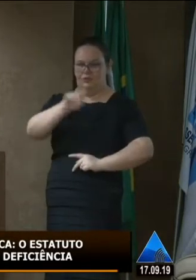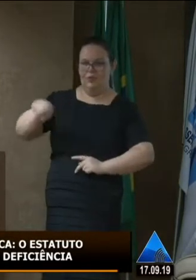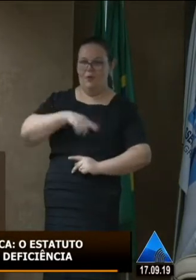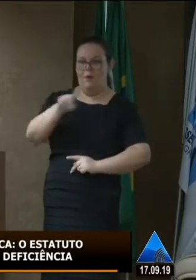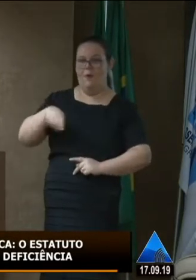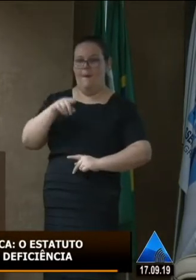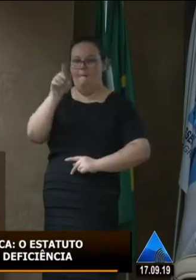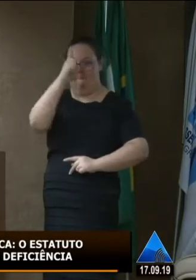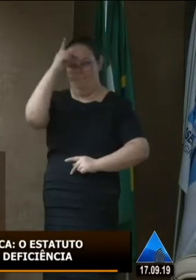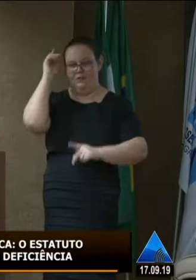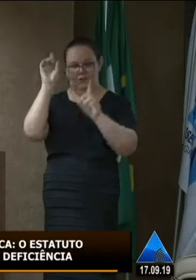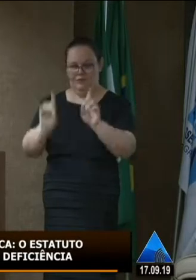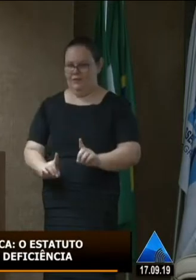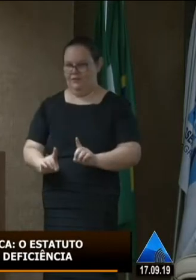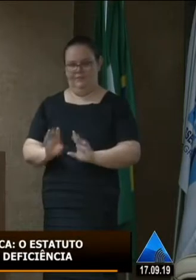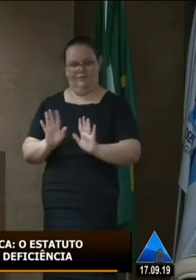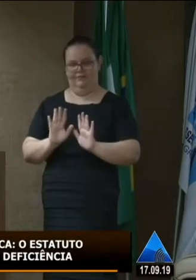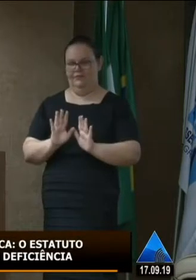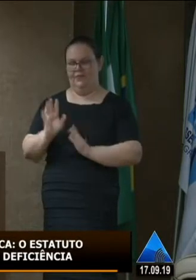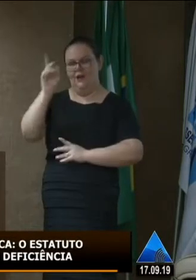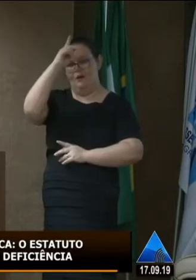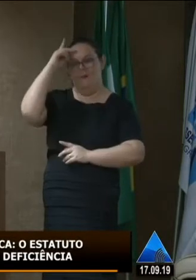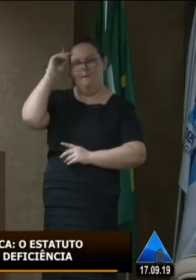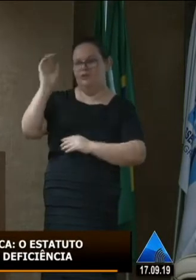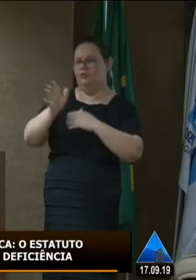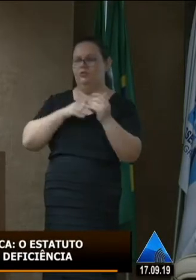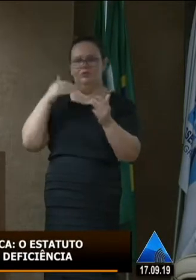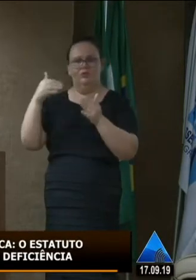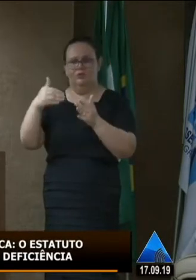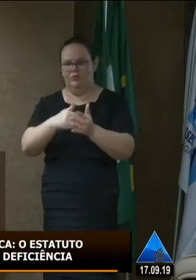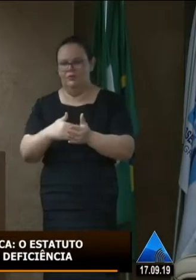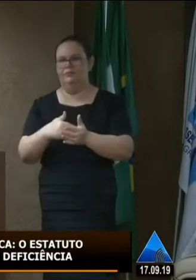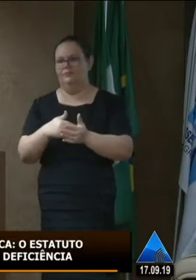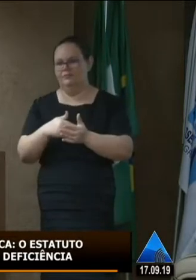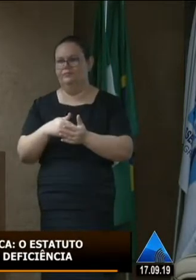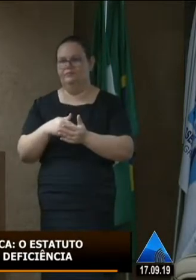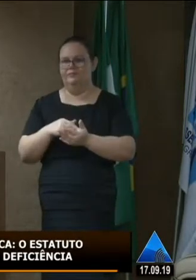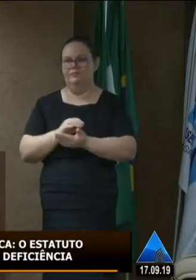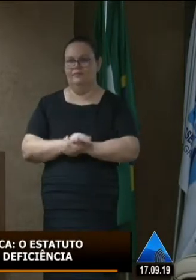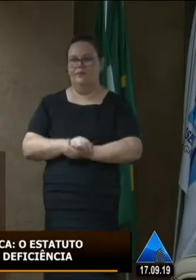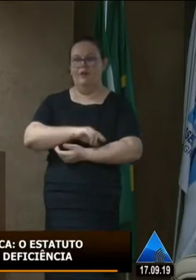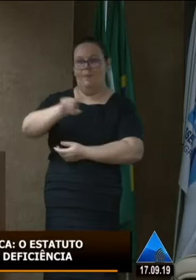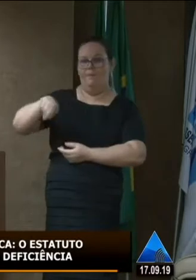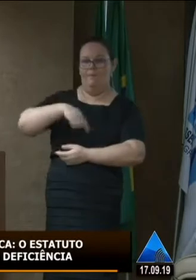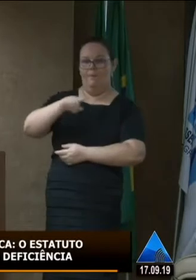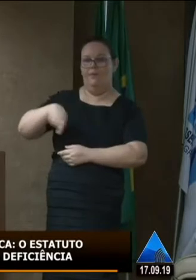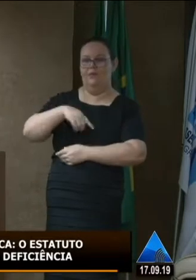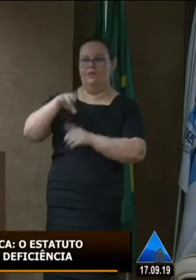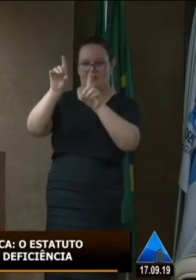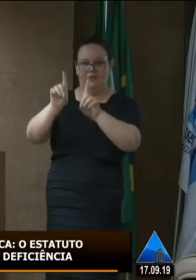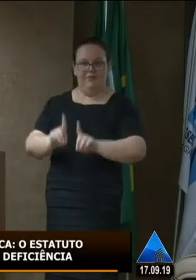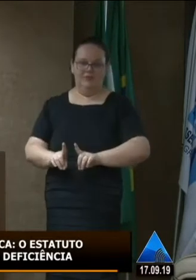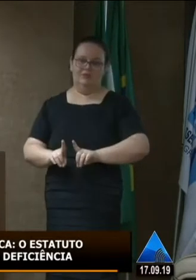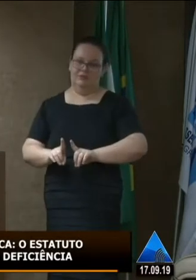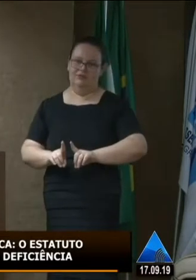pessoas com deficiência é falar das pessoas como um todo e aí somos somos deficientes